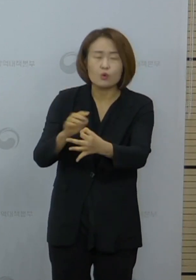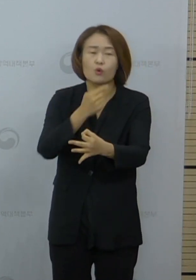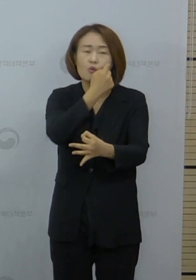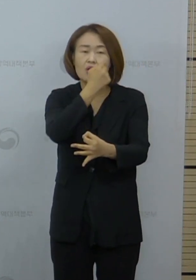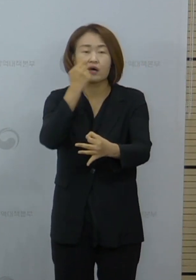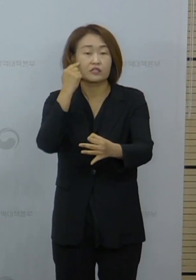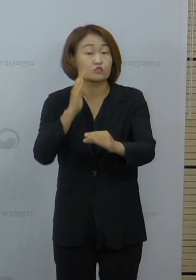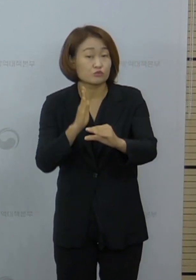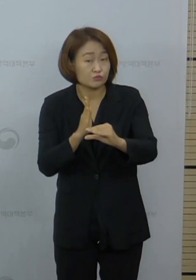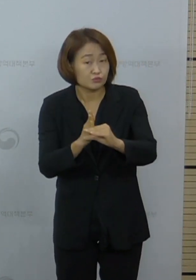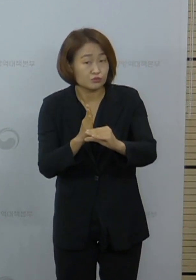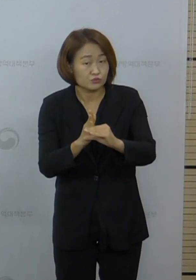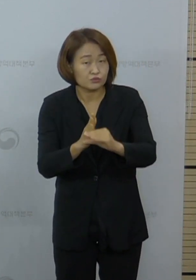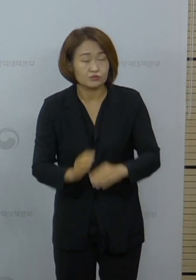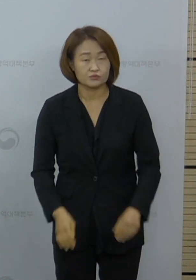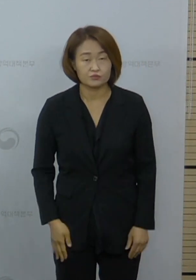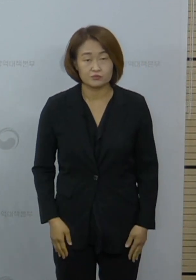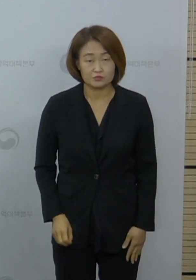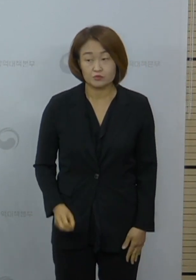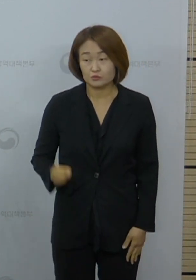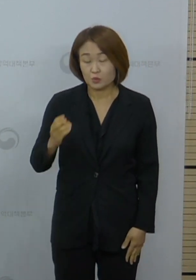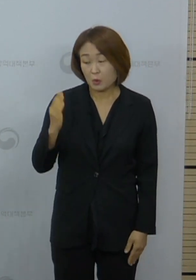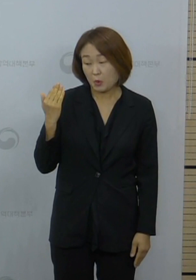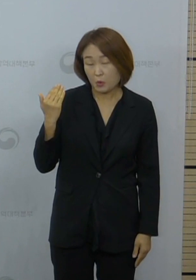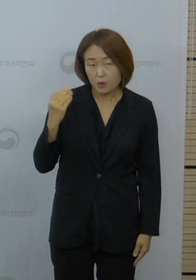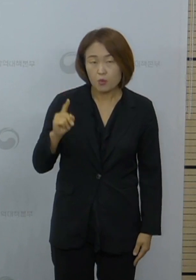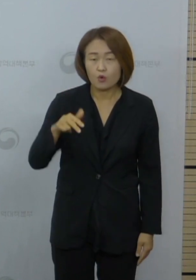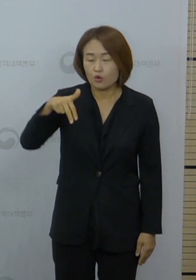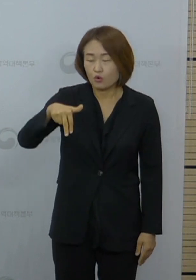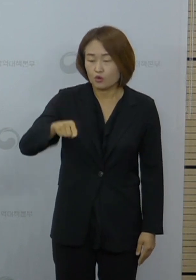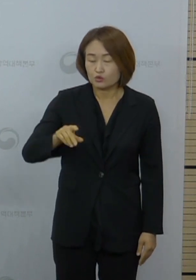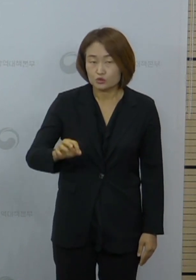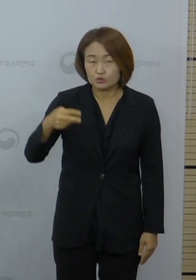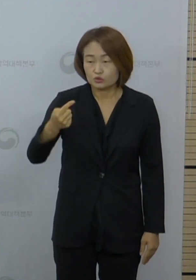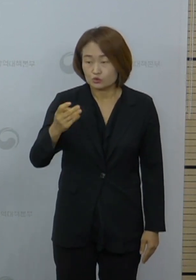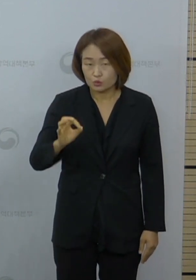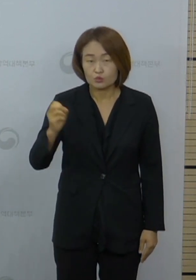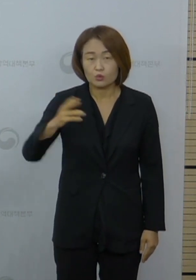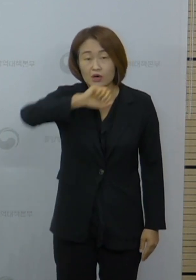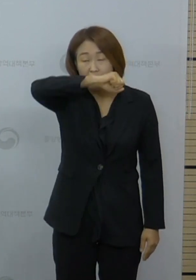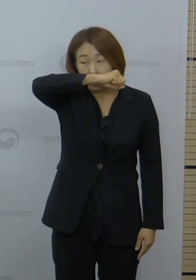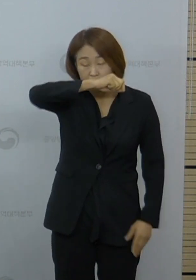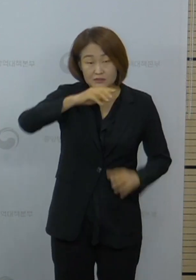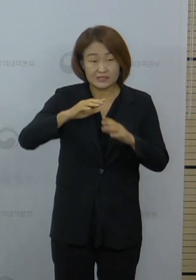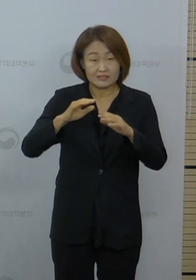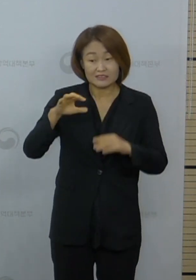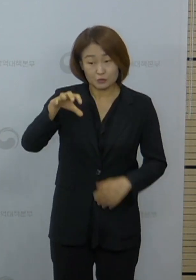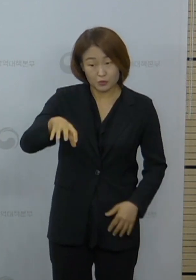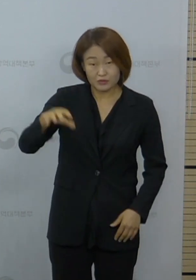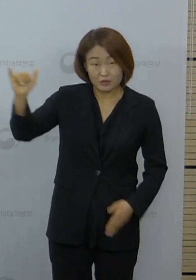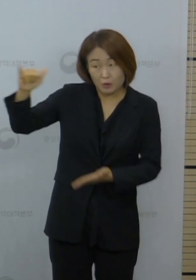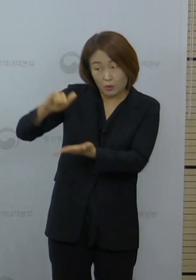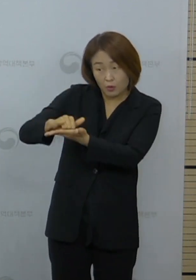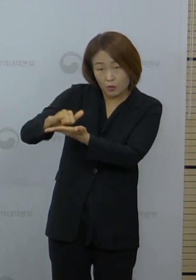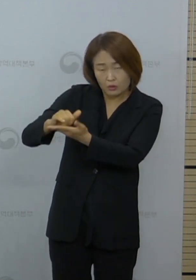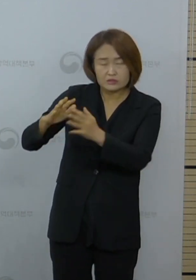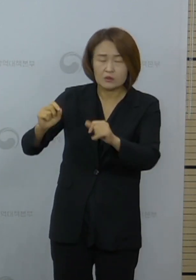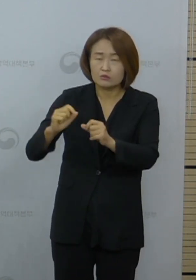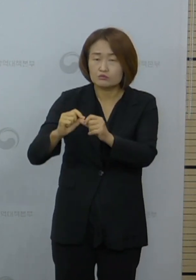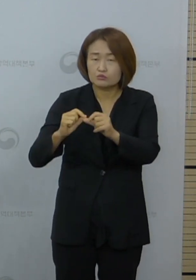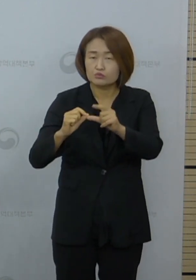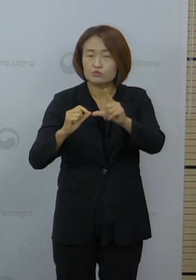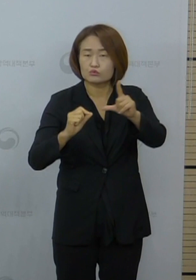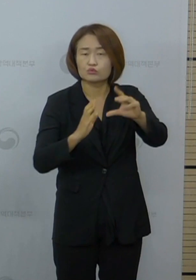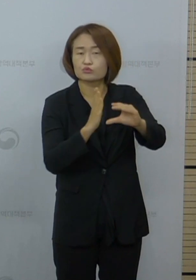있으며 최근에는 중동이나 아프리카 지역의 입국자 확인 사례가 차지하는 비율이